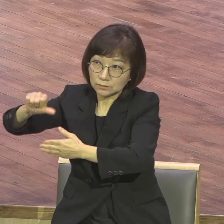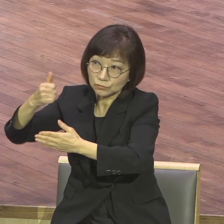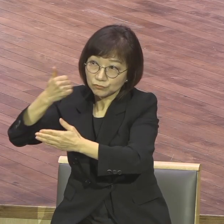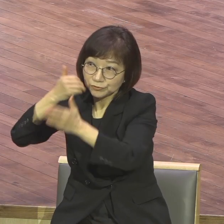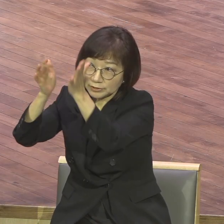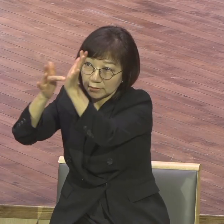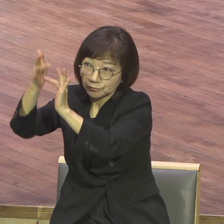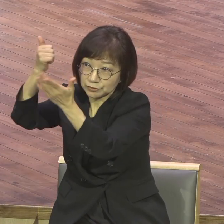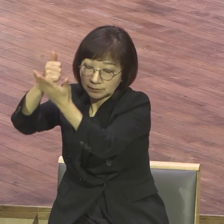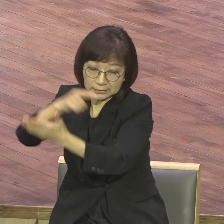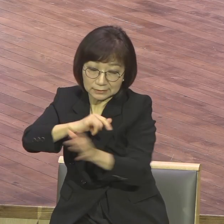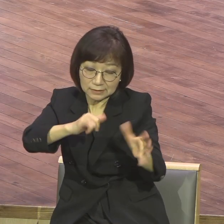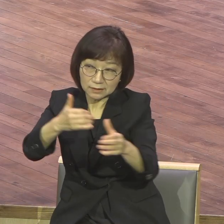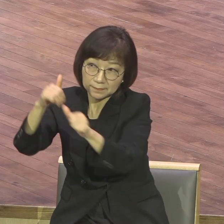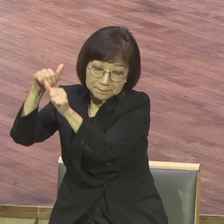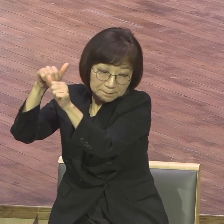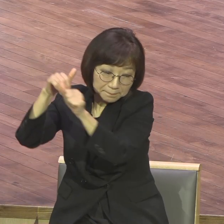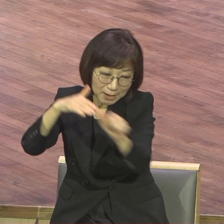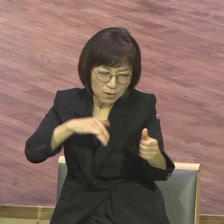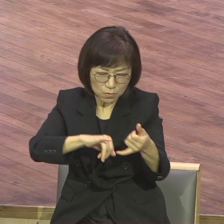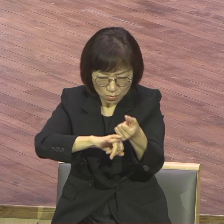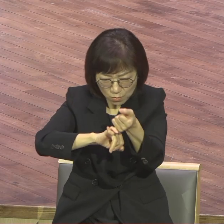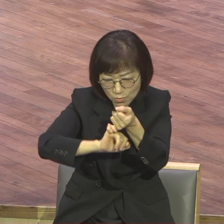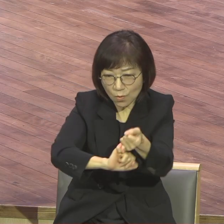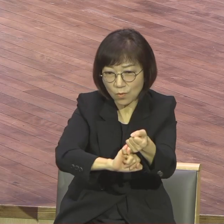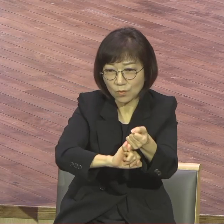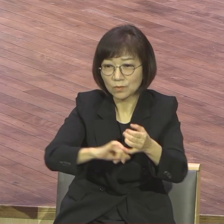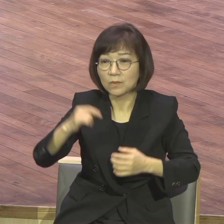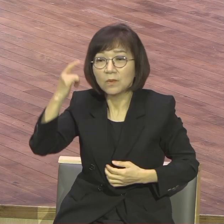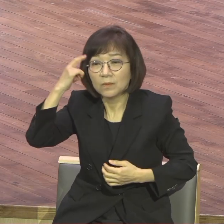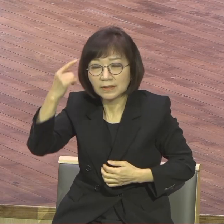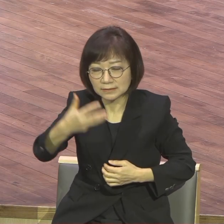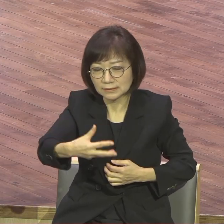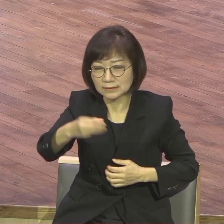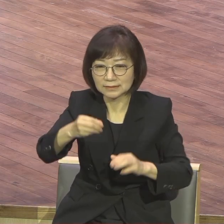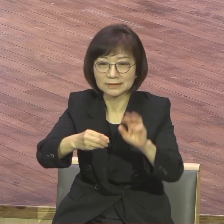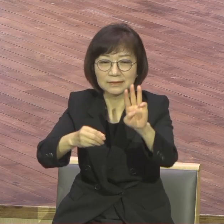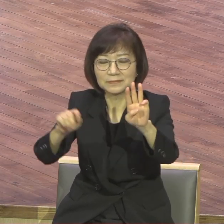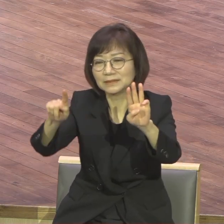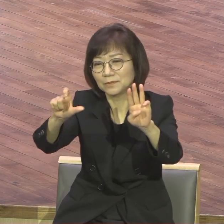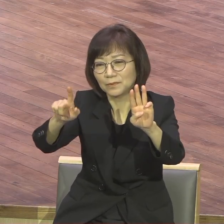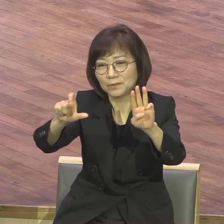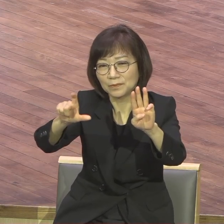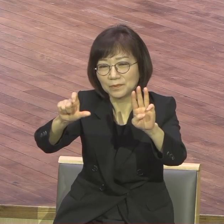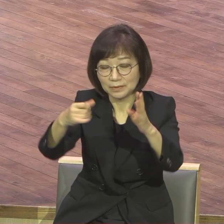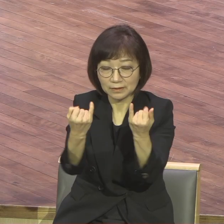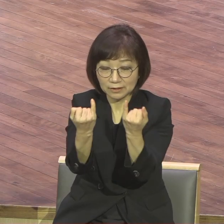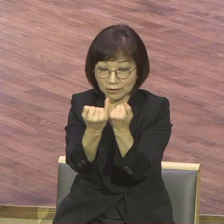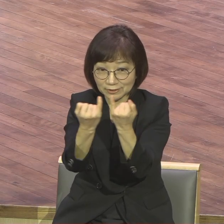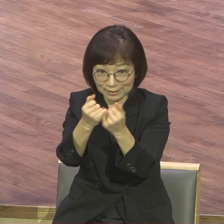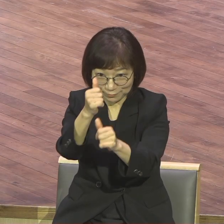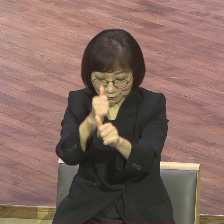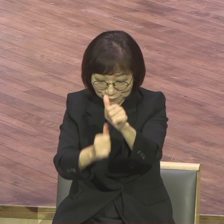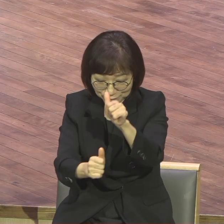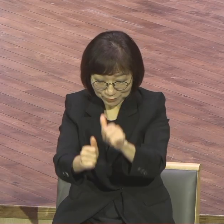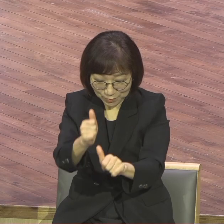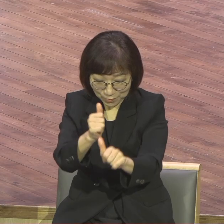오세야만 했습니다. 창세의 3장 15절에 여자의 후손 여자의 후손이 오실